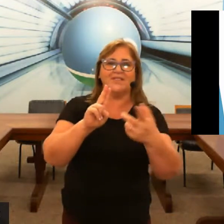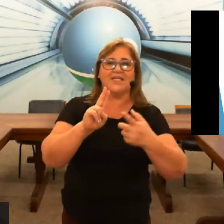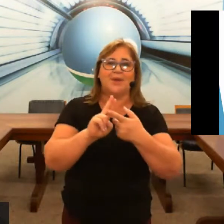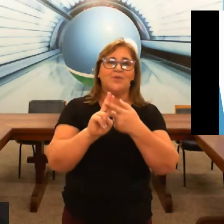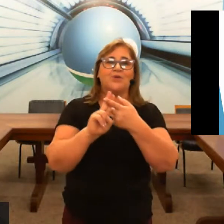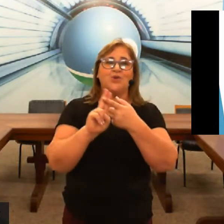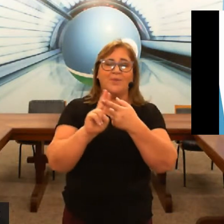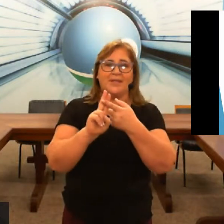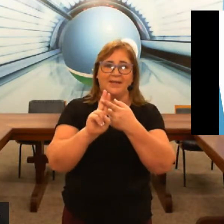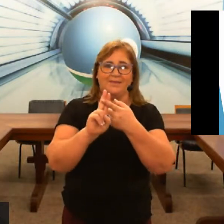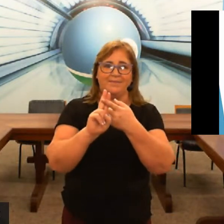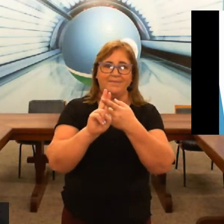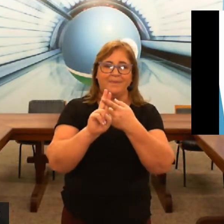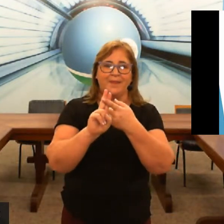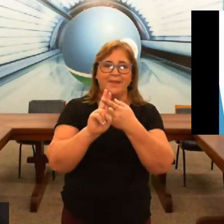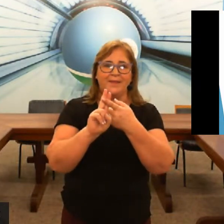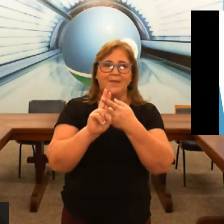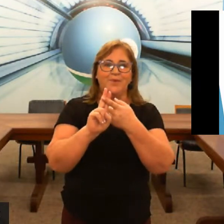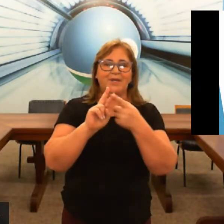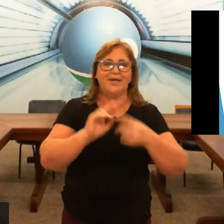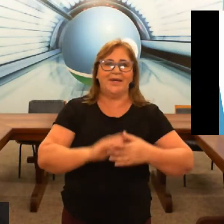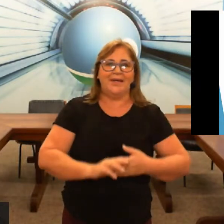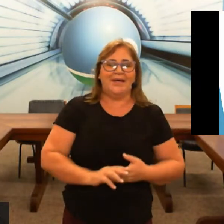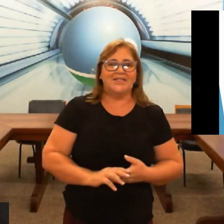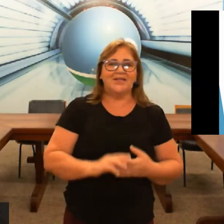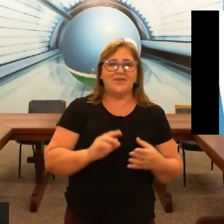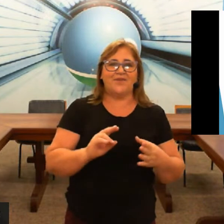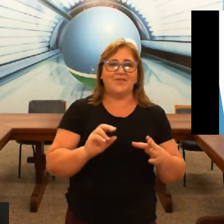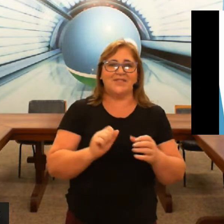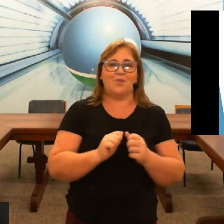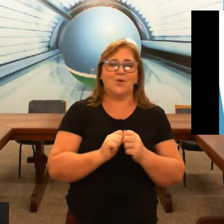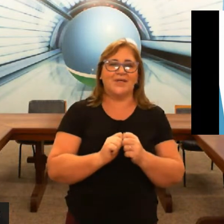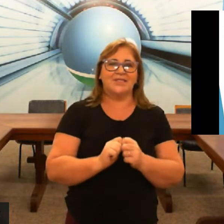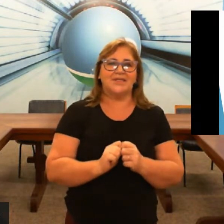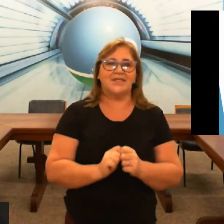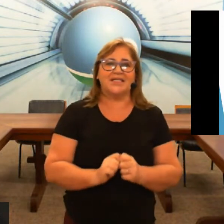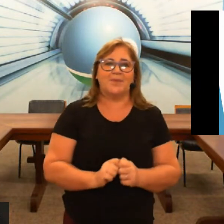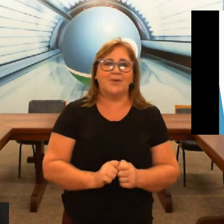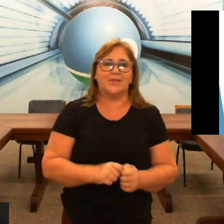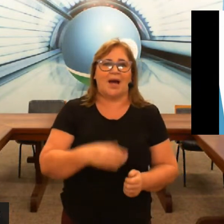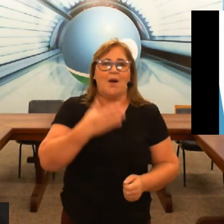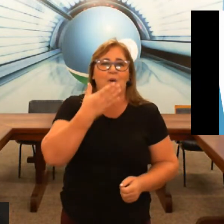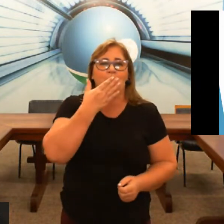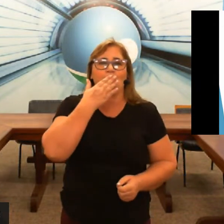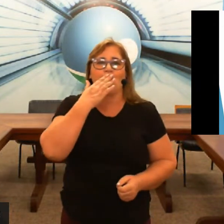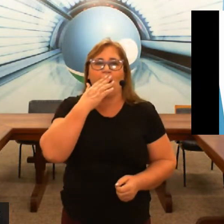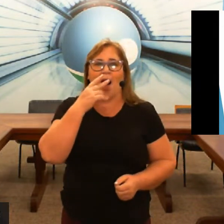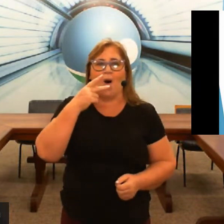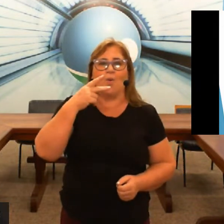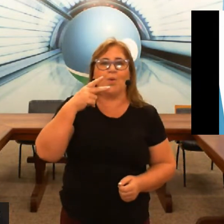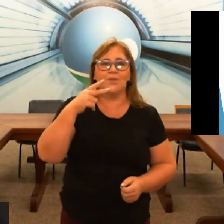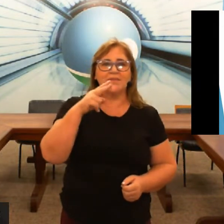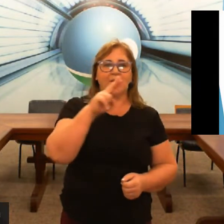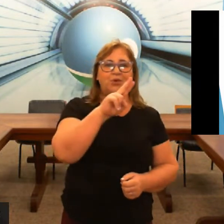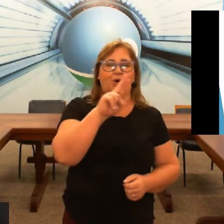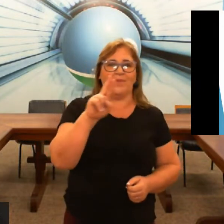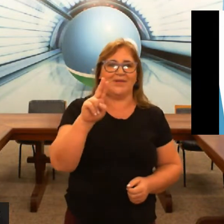você tá perguntando o nome dele porque se você fosse fazer um português nos dá a se perguntar qual o seu nome